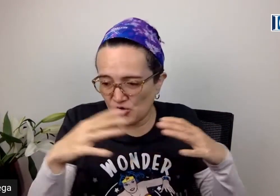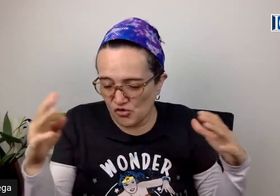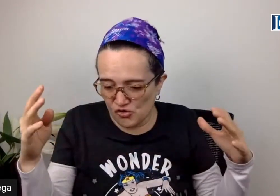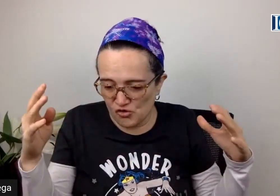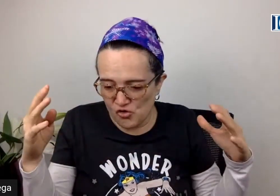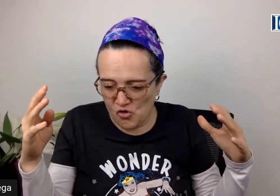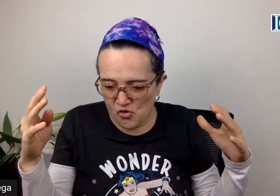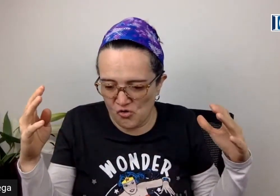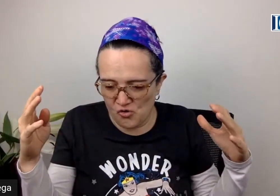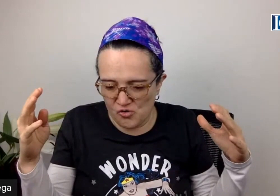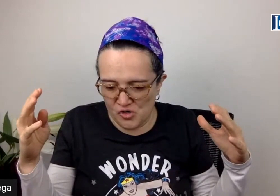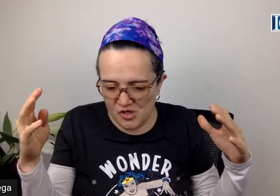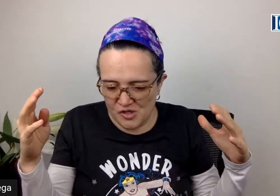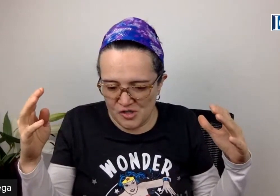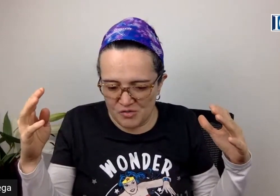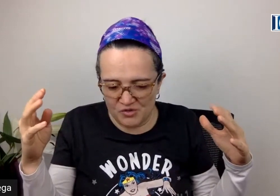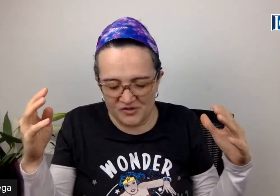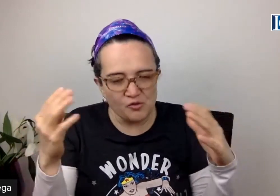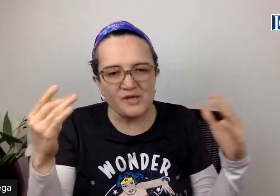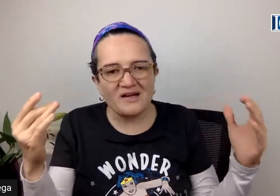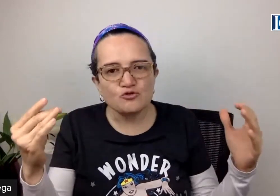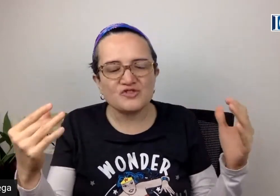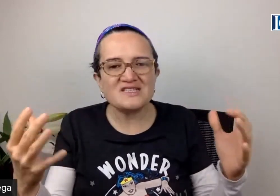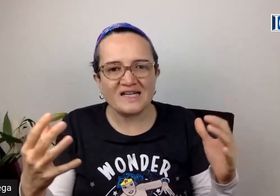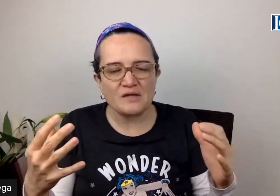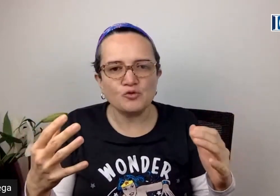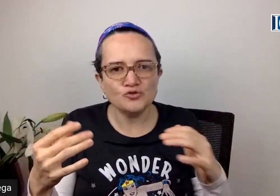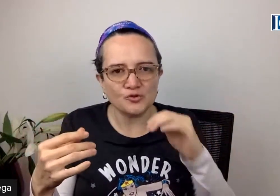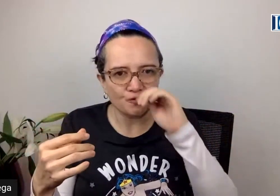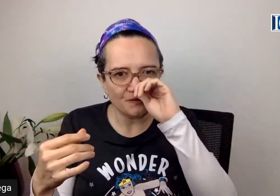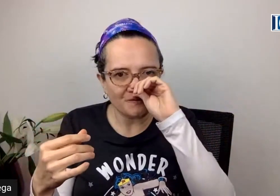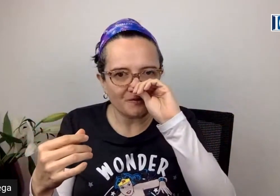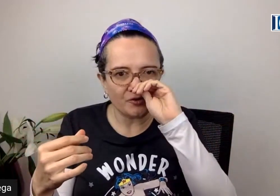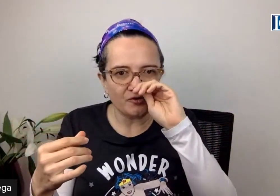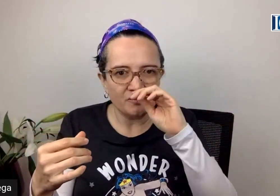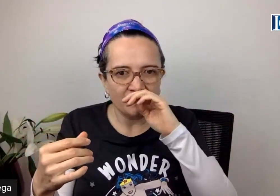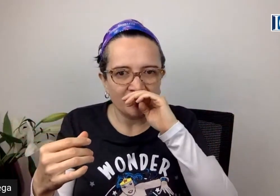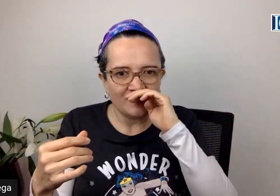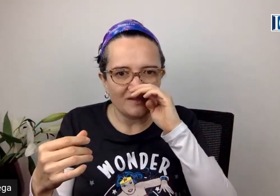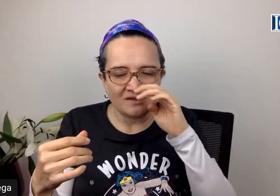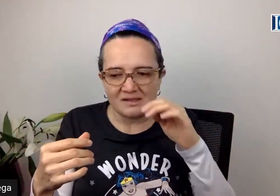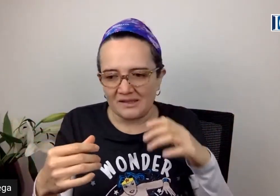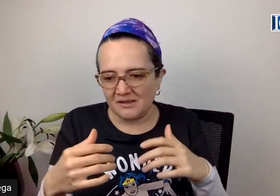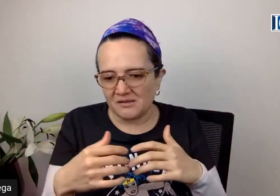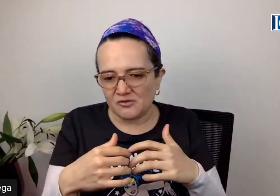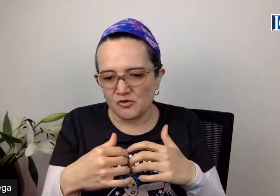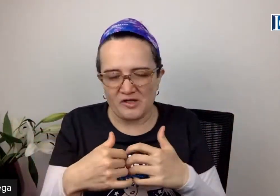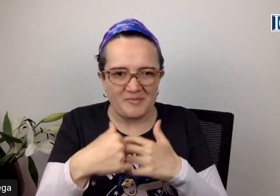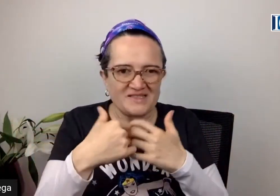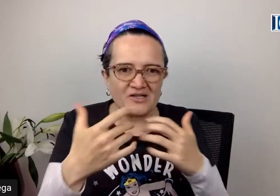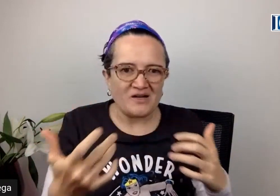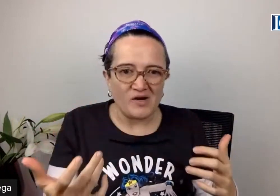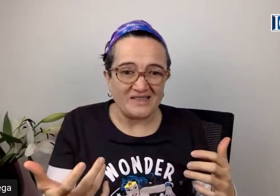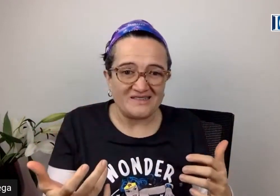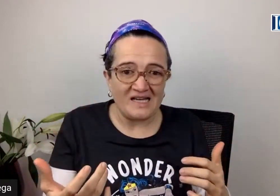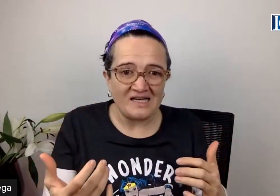hubiera justicia en el mundo, ¿no? Con lo que ha pasado en la cuarentena,